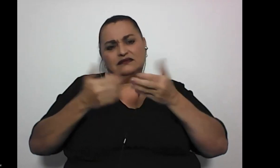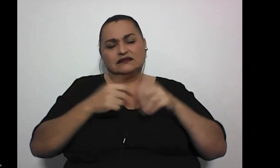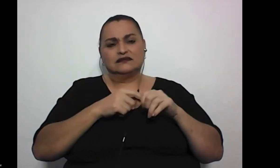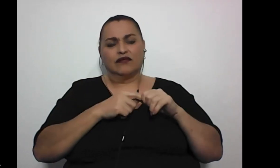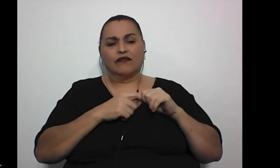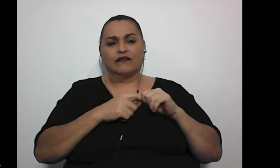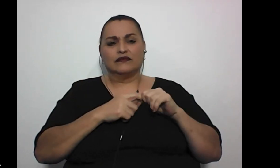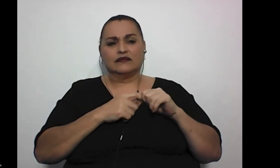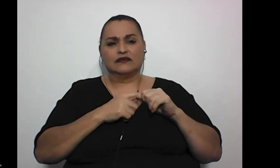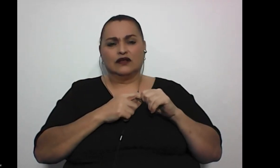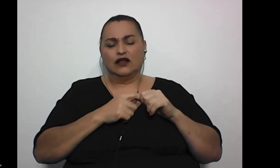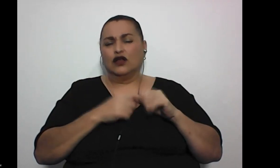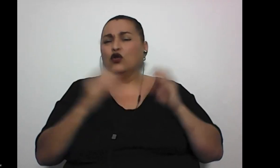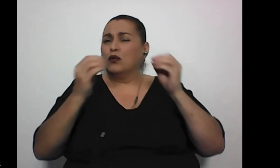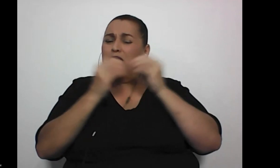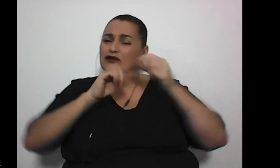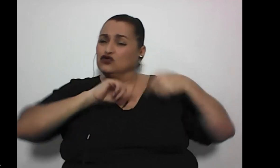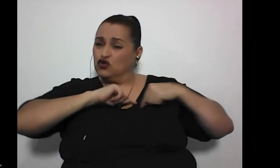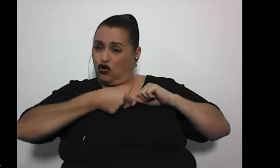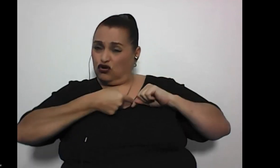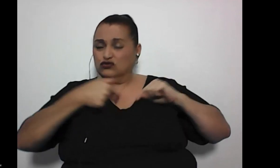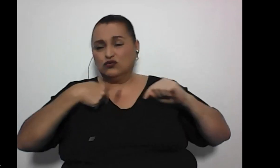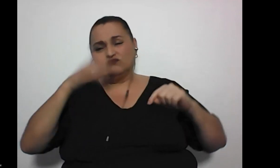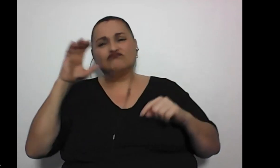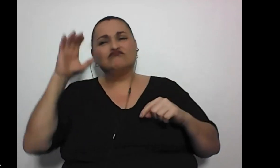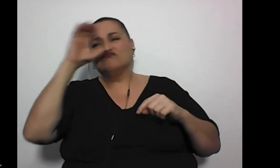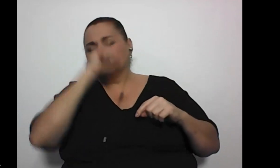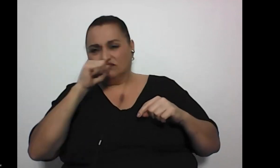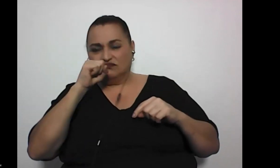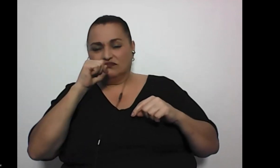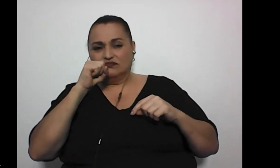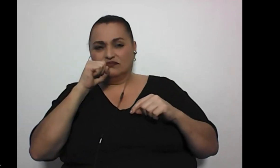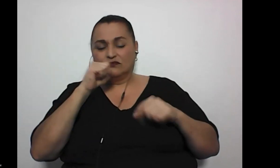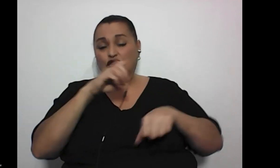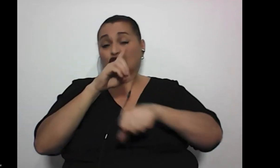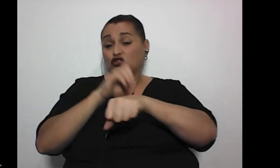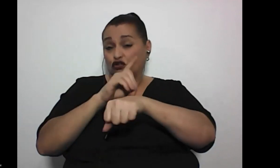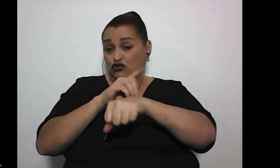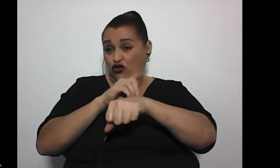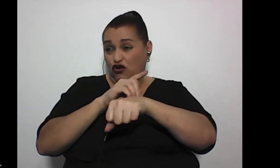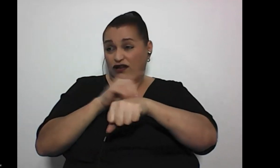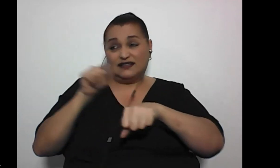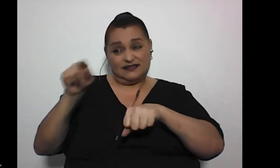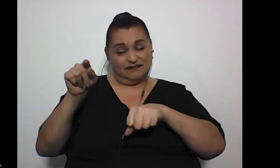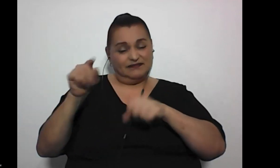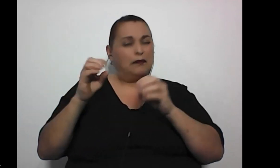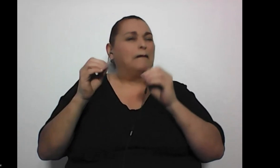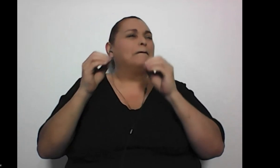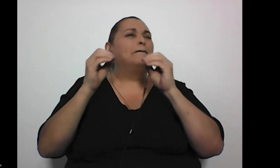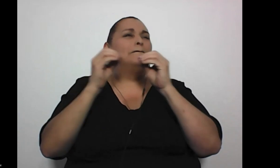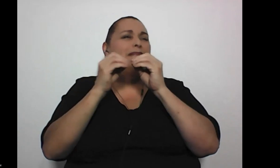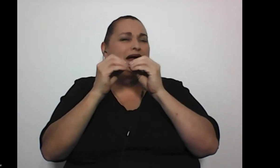lo más doloroso es darse cuenta que los médicos a veces son los que tienen más